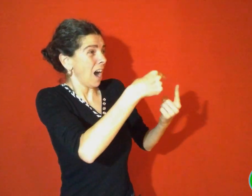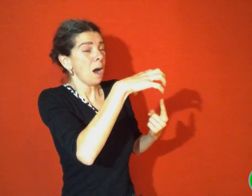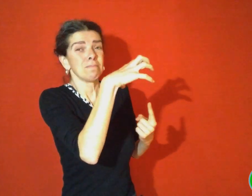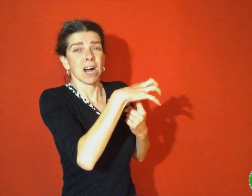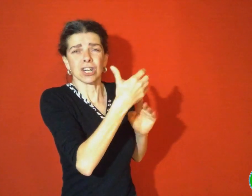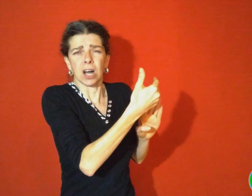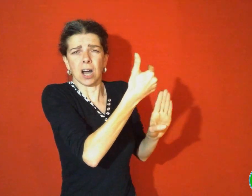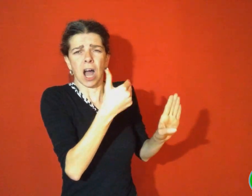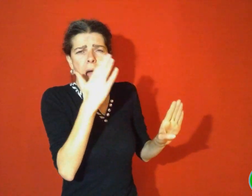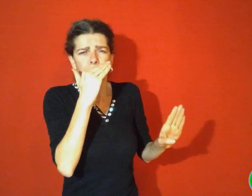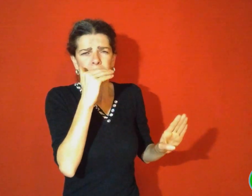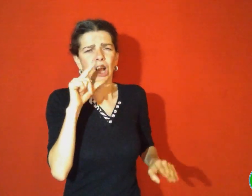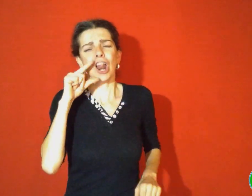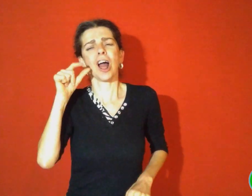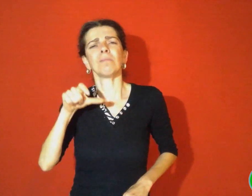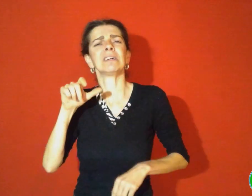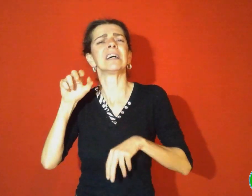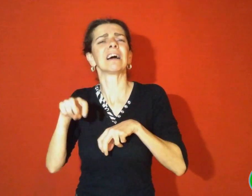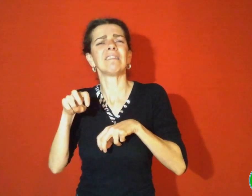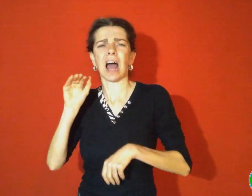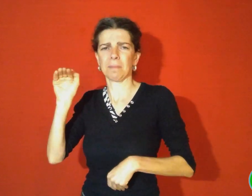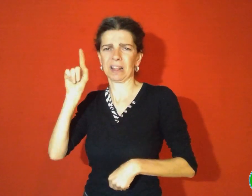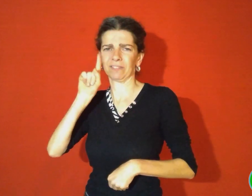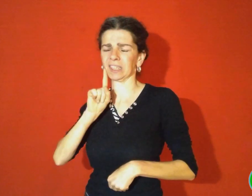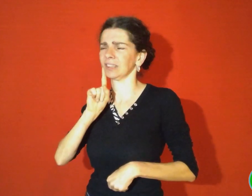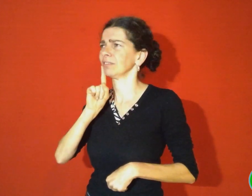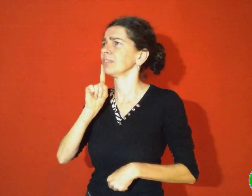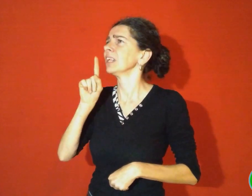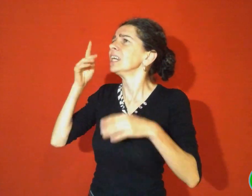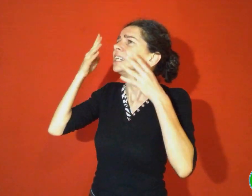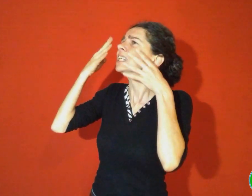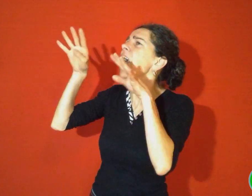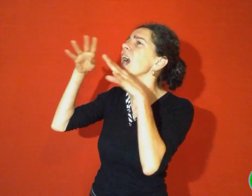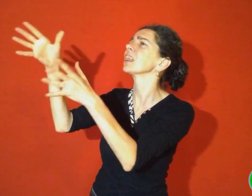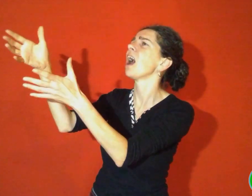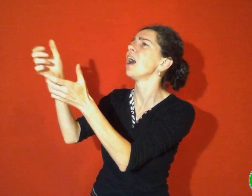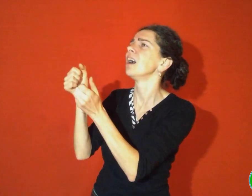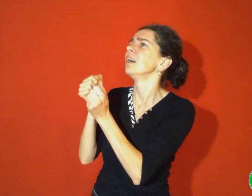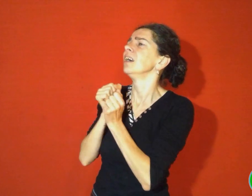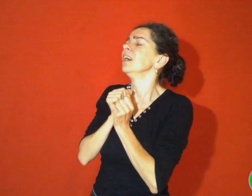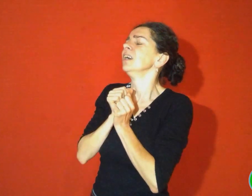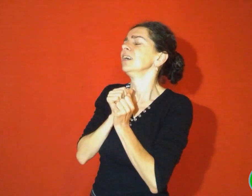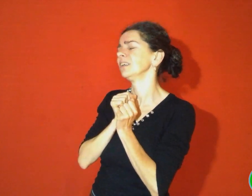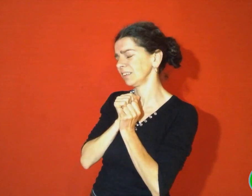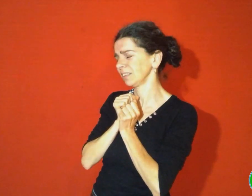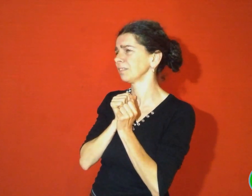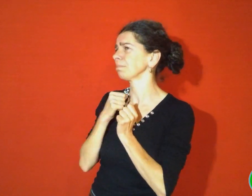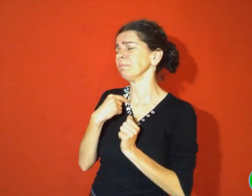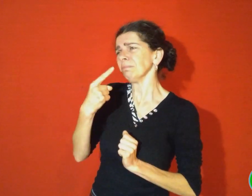fille près de lui et lui dit « Zéralda, ma chère